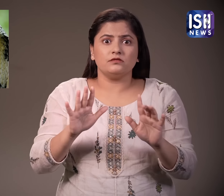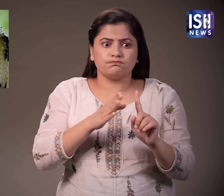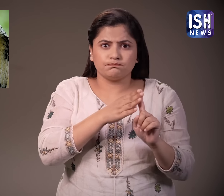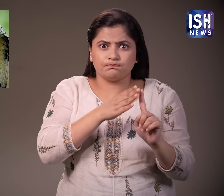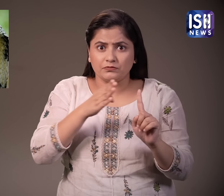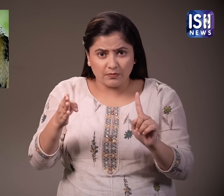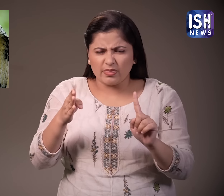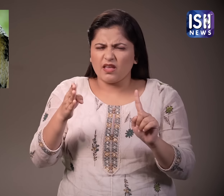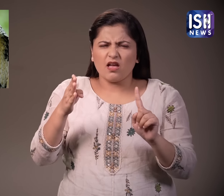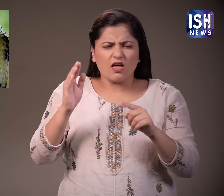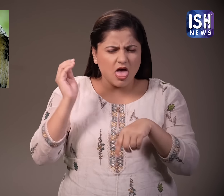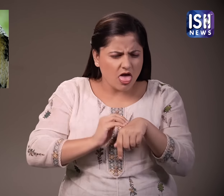बार उसका इलाज किया गया